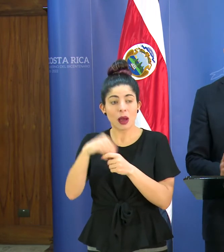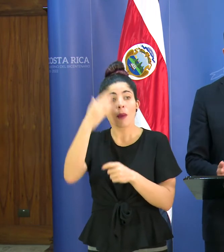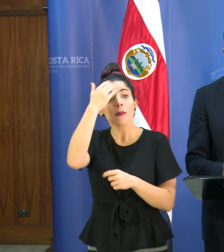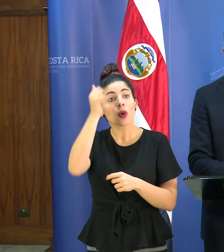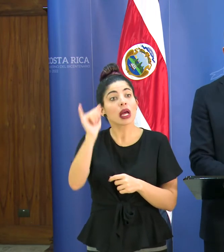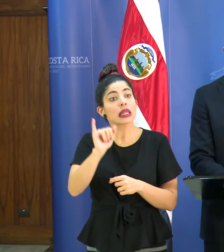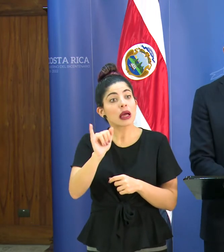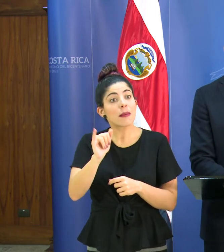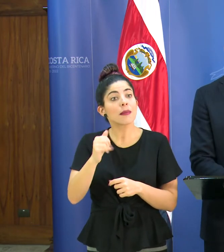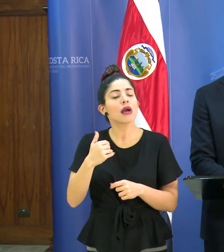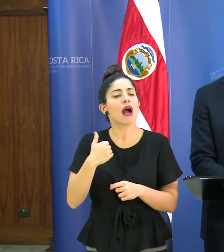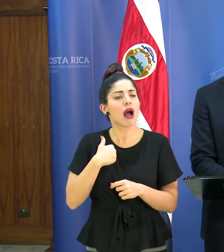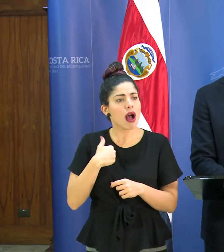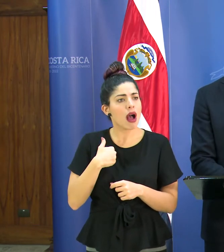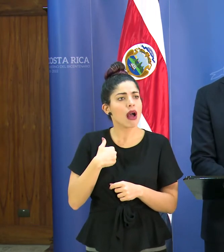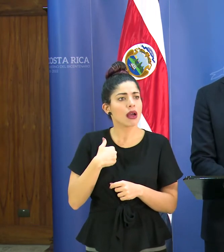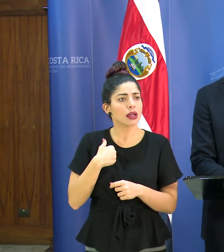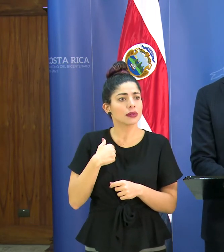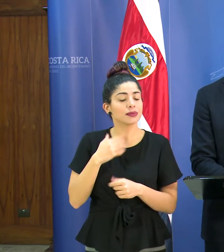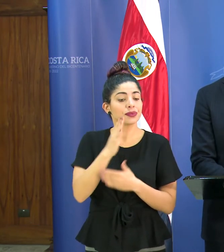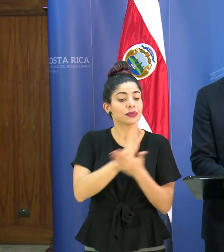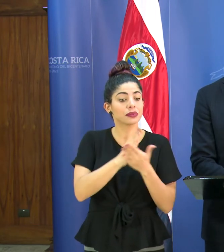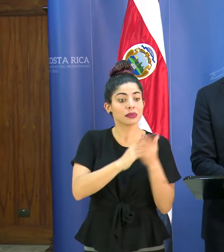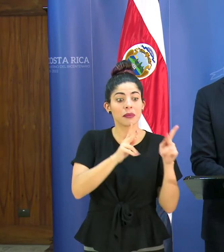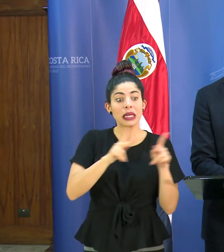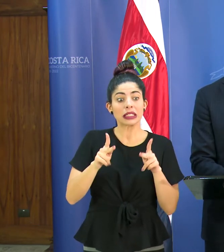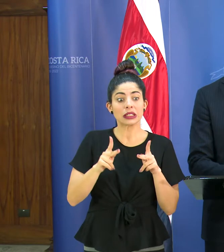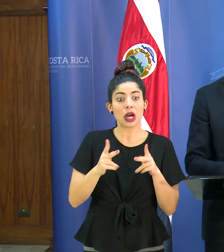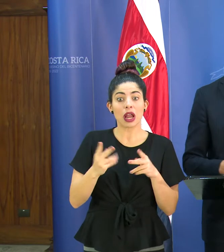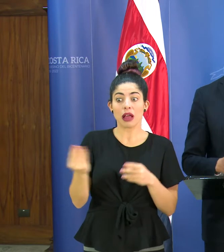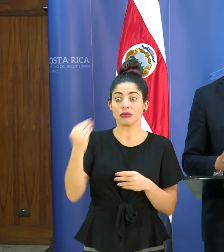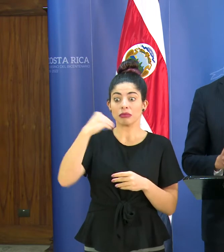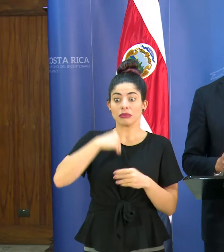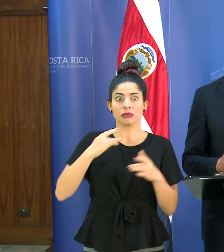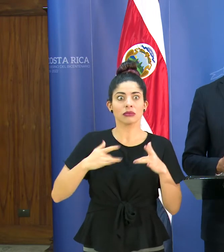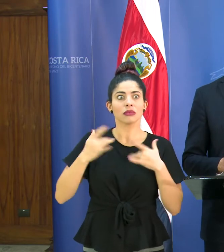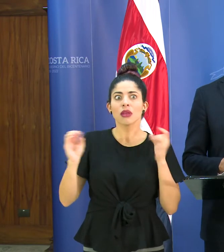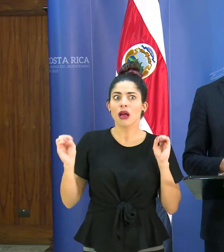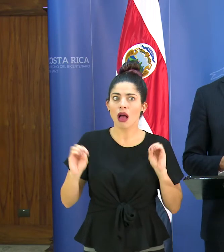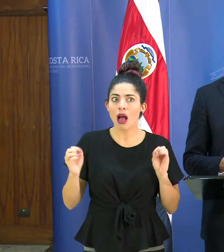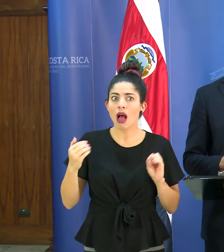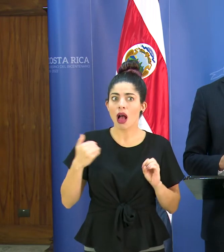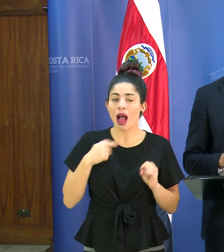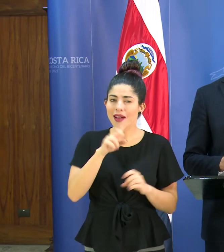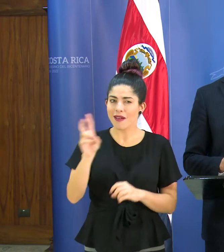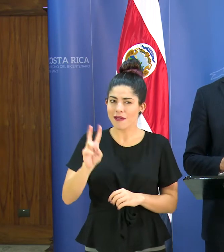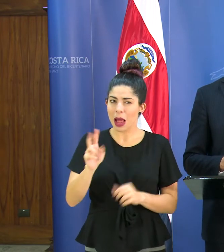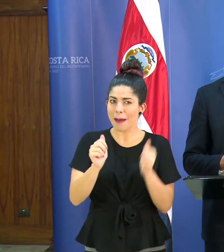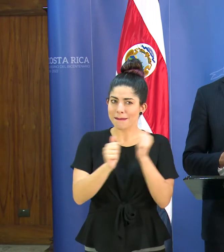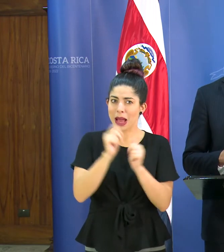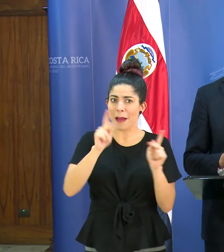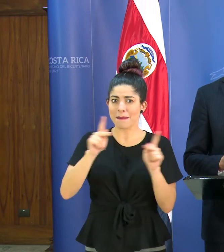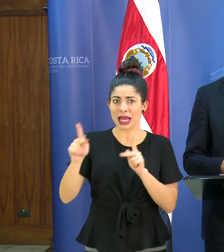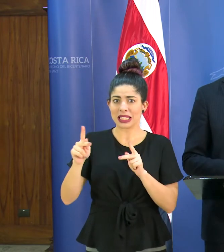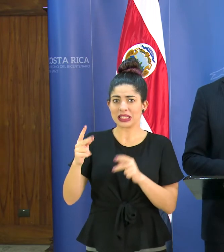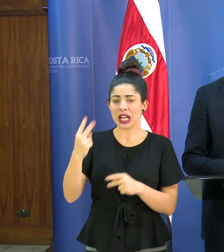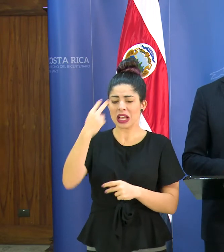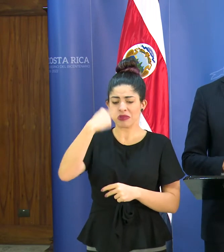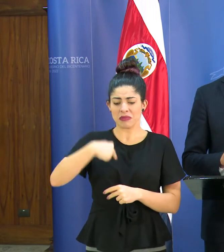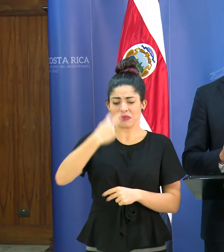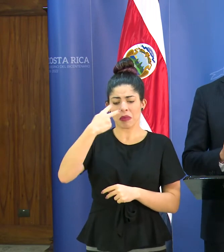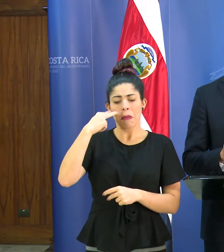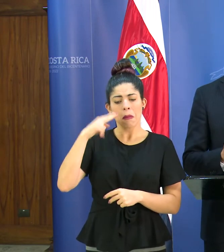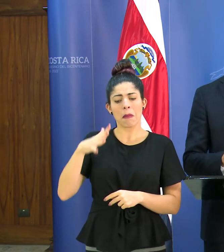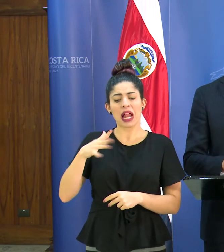incluso hay un porcentaje de personas que no tienen síntomas. Recordemos que ese es un virus que la mayoría de las personas se comporta como un resfrío.